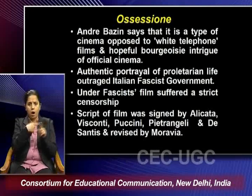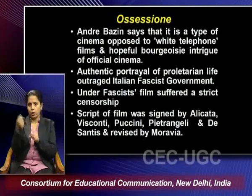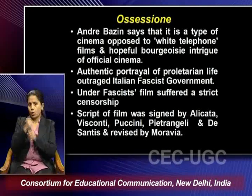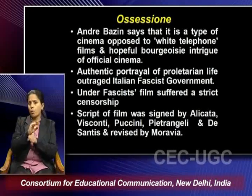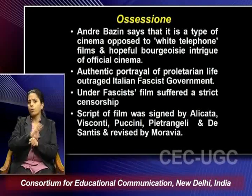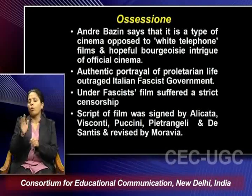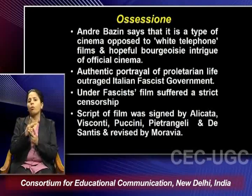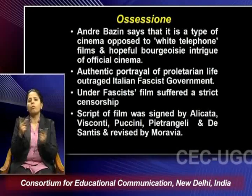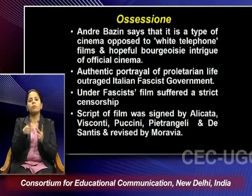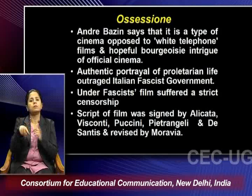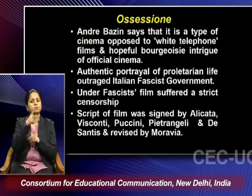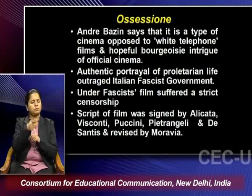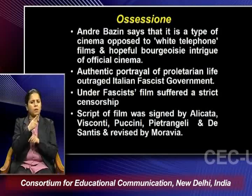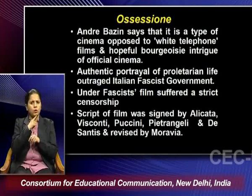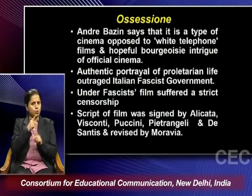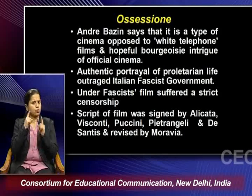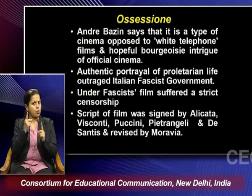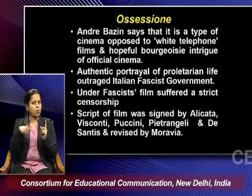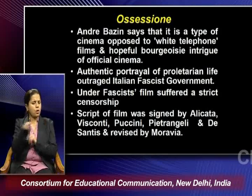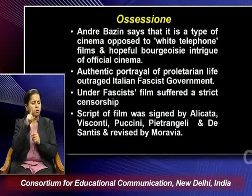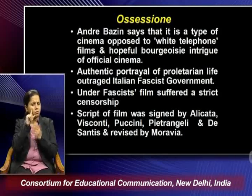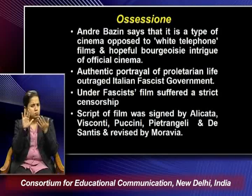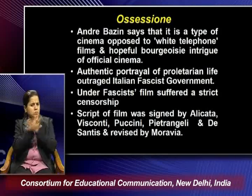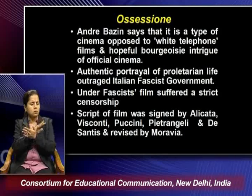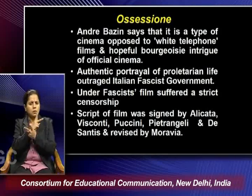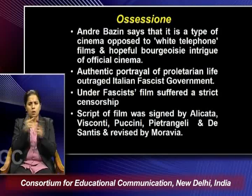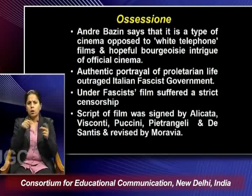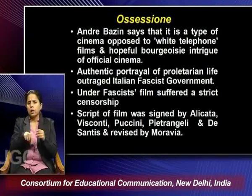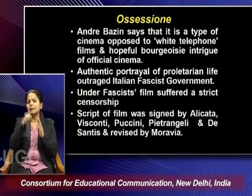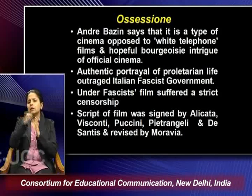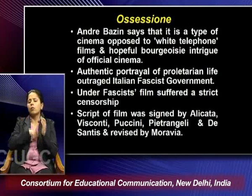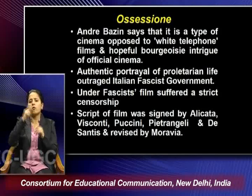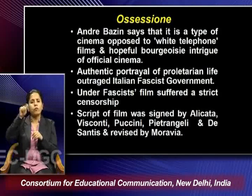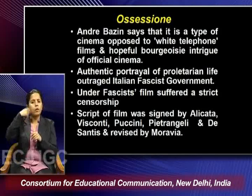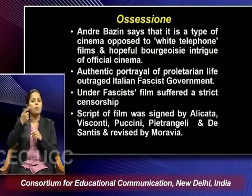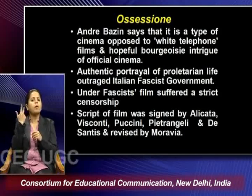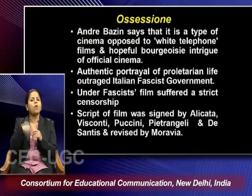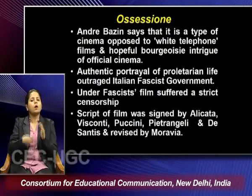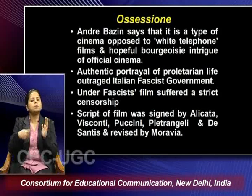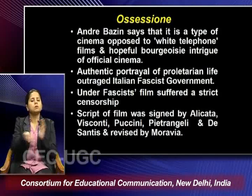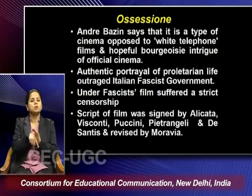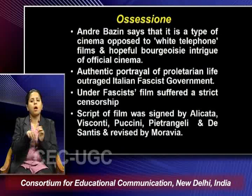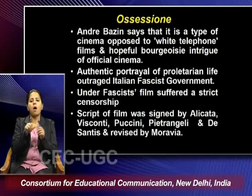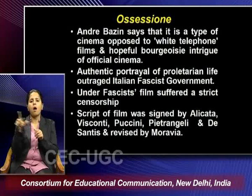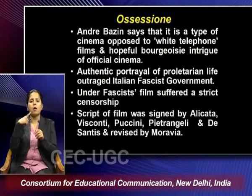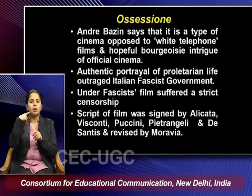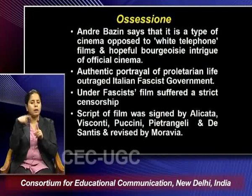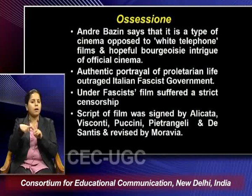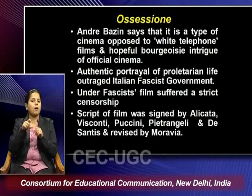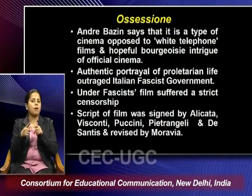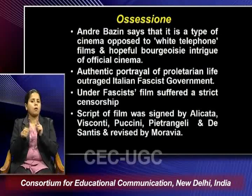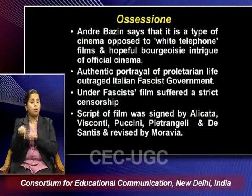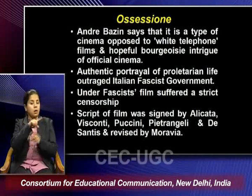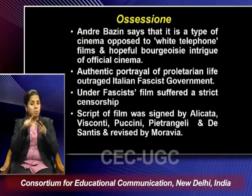films they suffered a strict censorship and the script of the film was signed by Alicata, Visconti, Puccini,